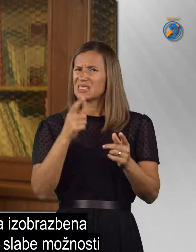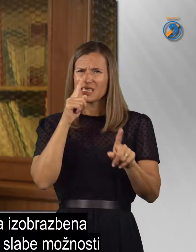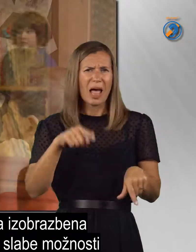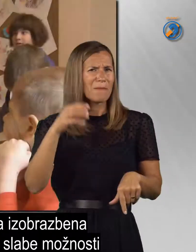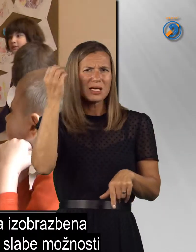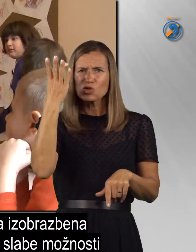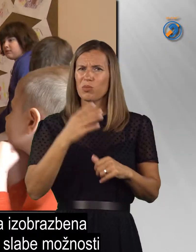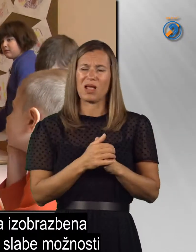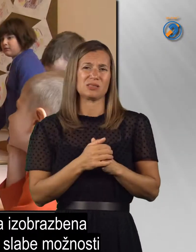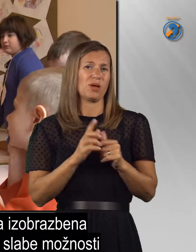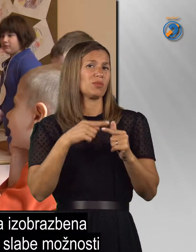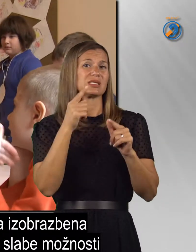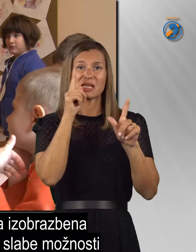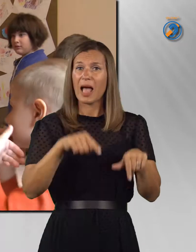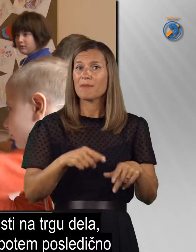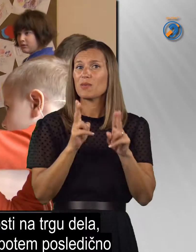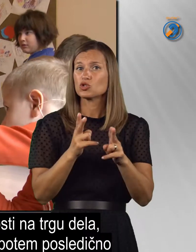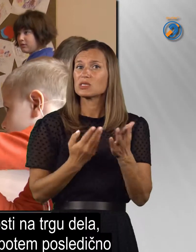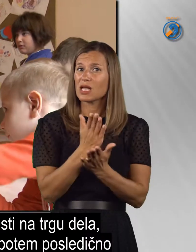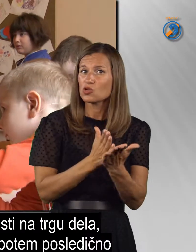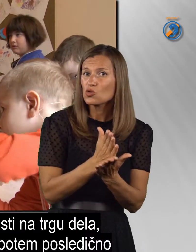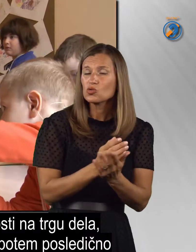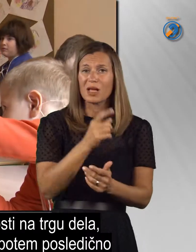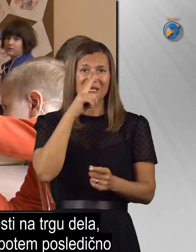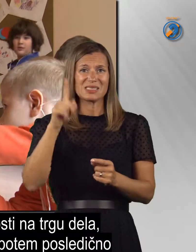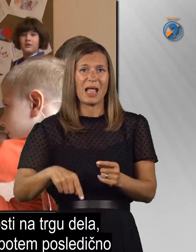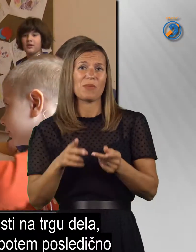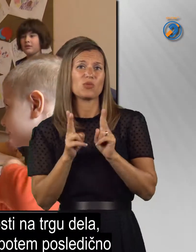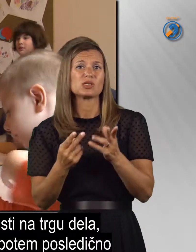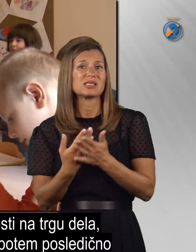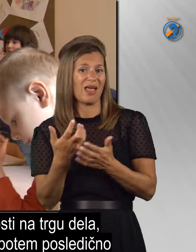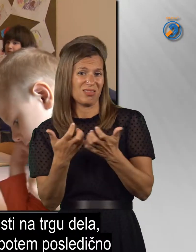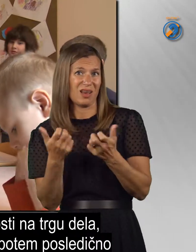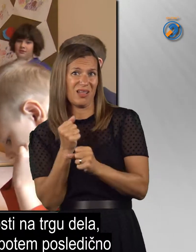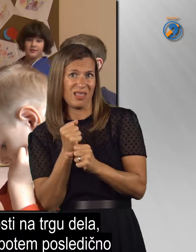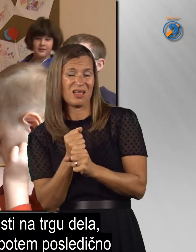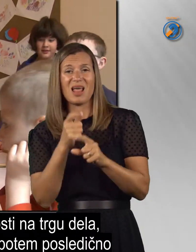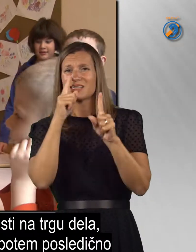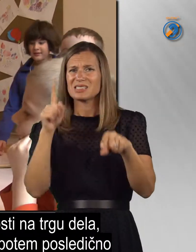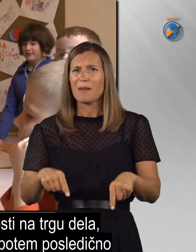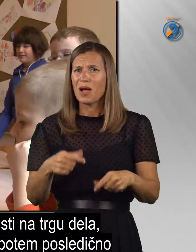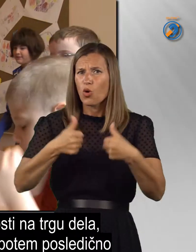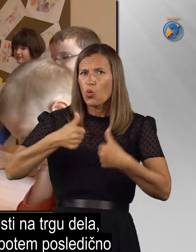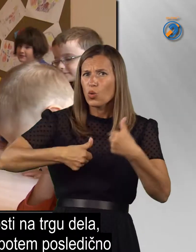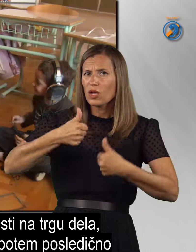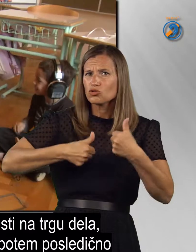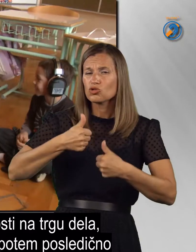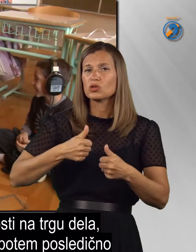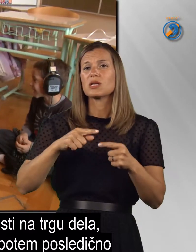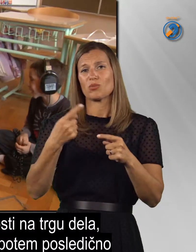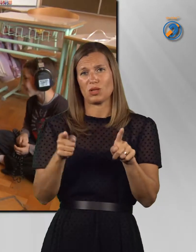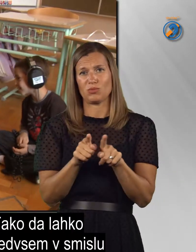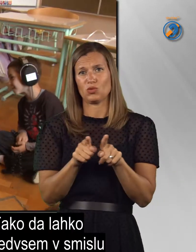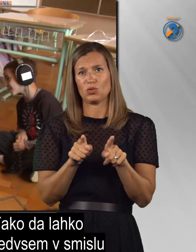Slaba izobrazba, slabe možnosti za službe, slabe možnosti na trgu dela, slabša konkurenčnost in potem